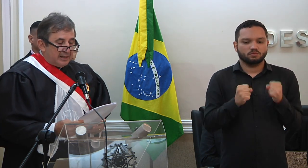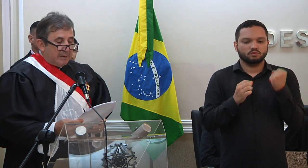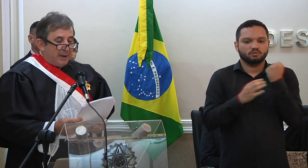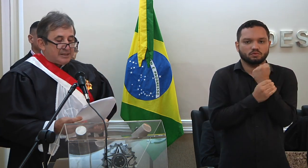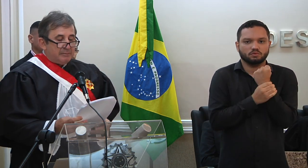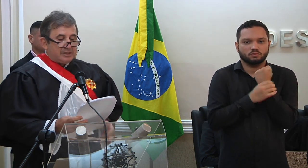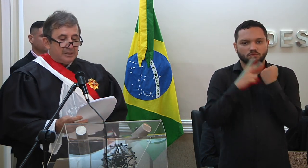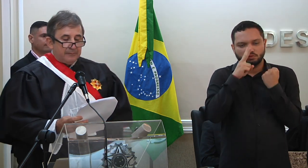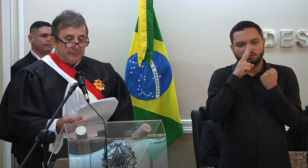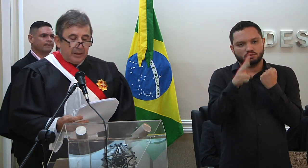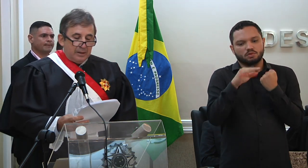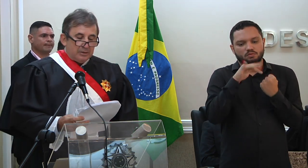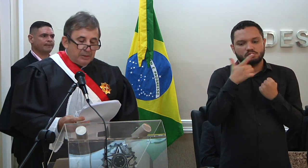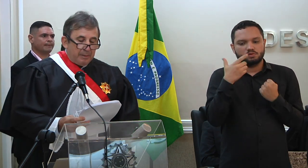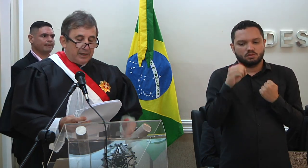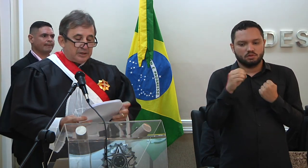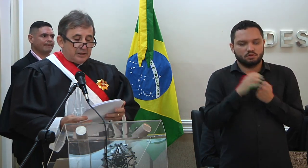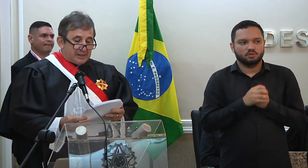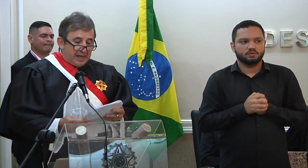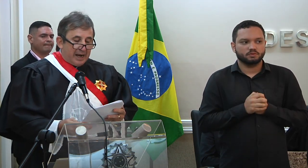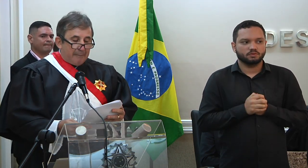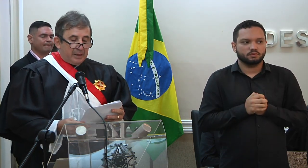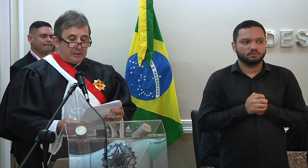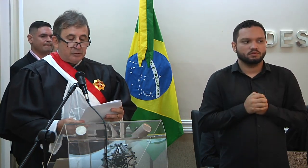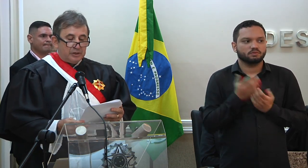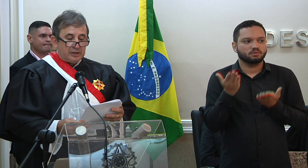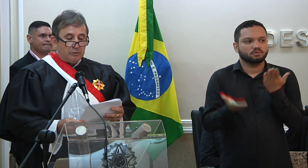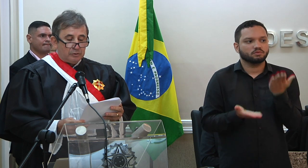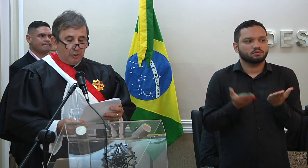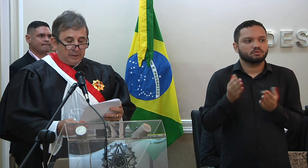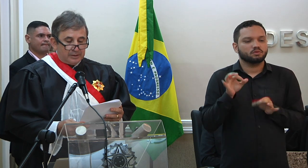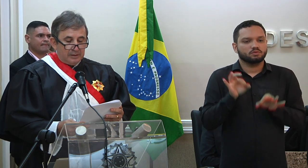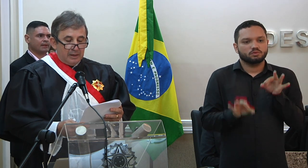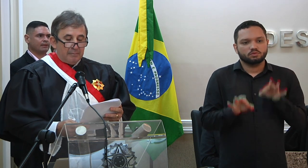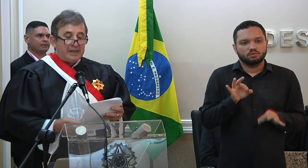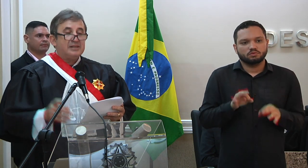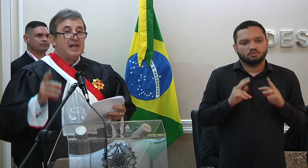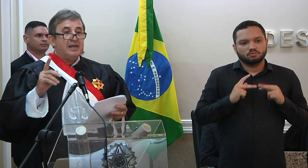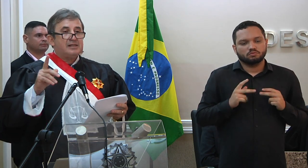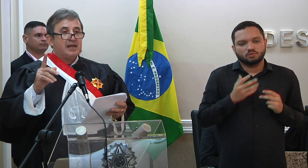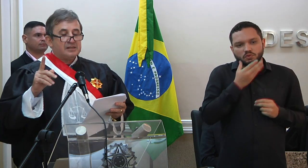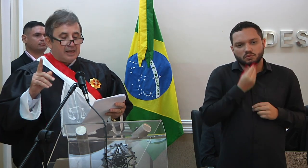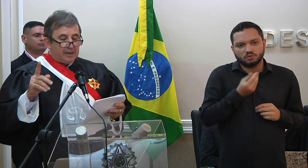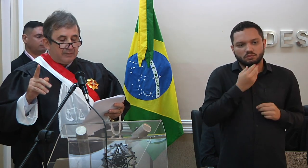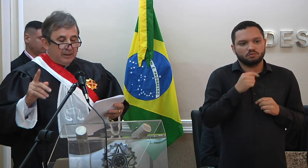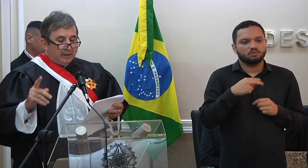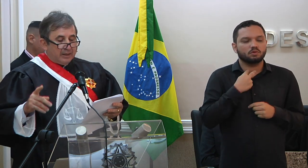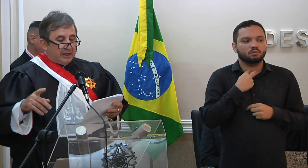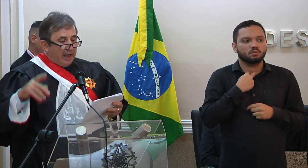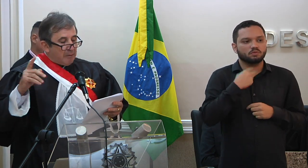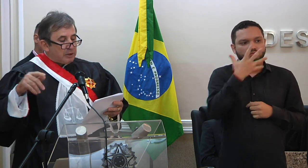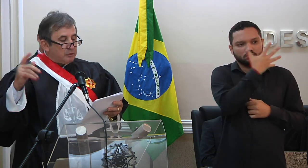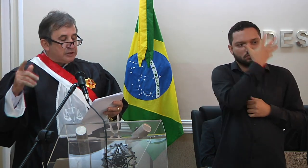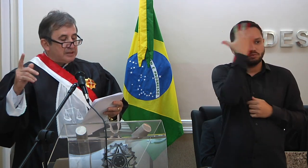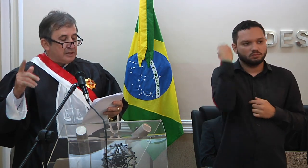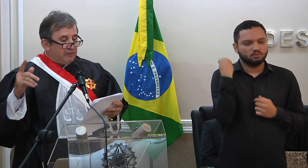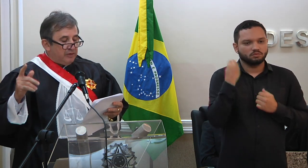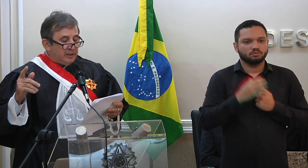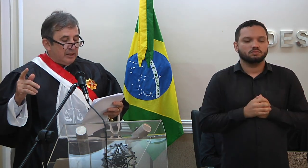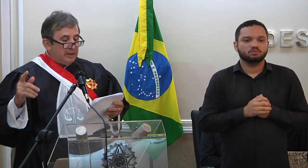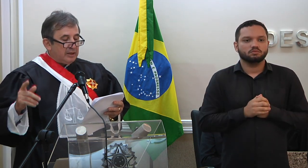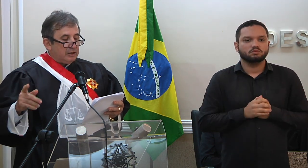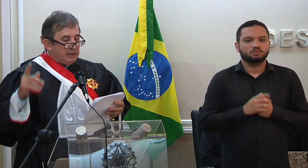fortalecer ainda mais a missão de zelar pela justiça dos homens. Mas sem esquecer que há uma